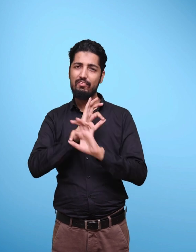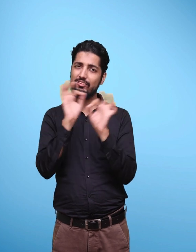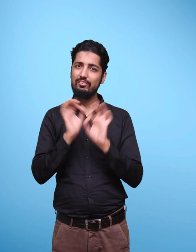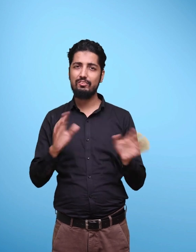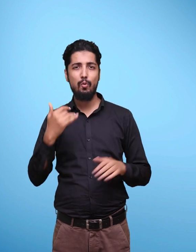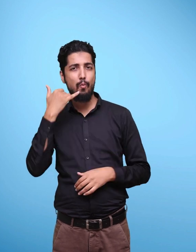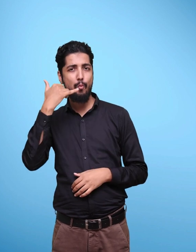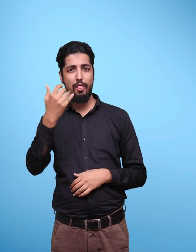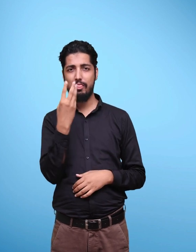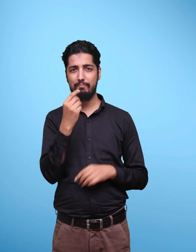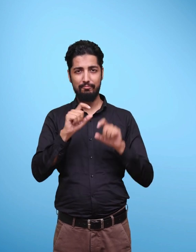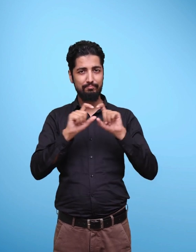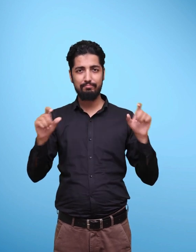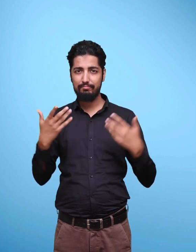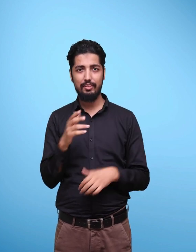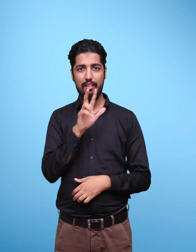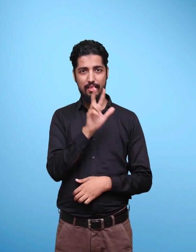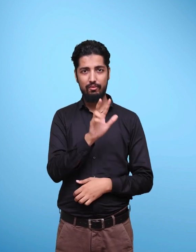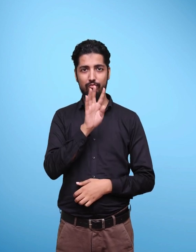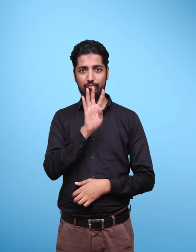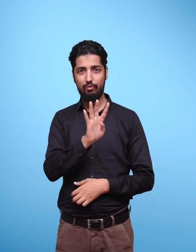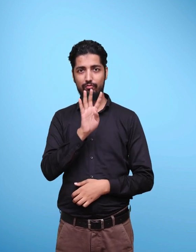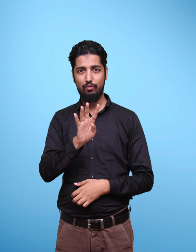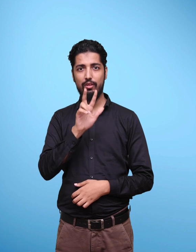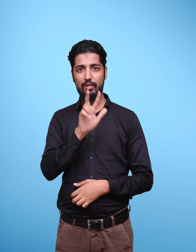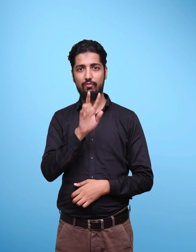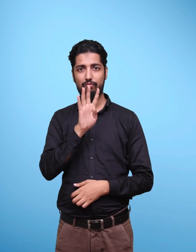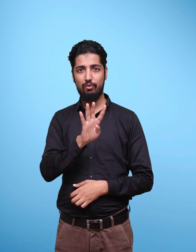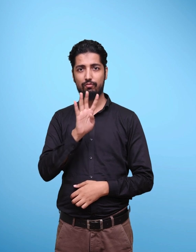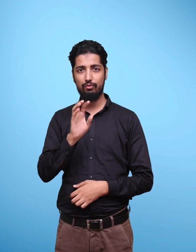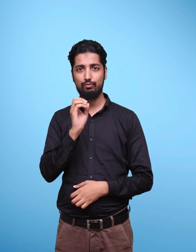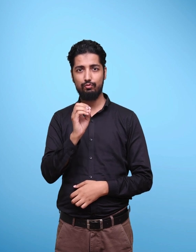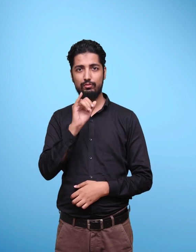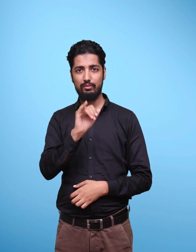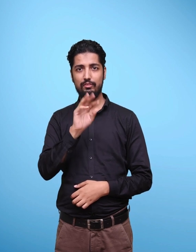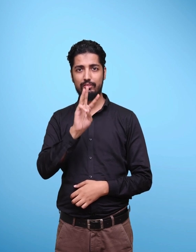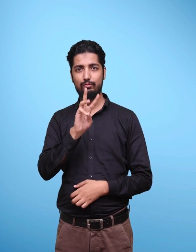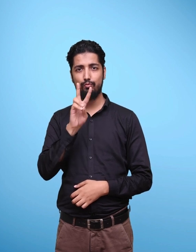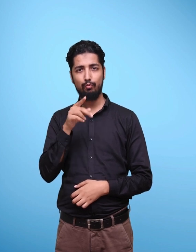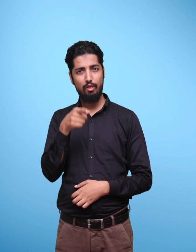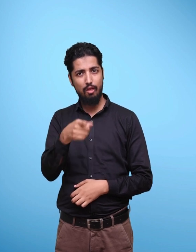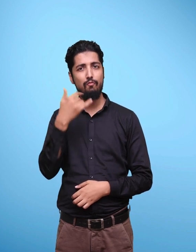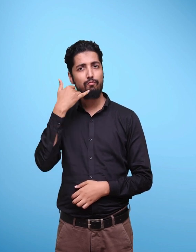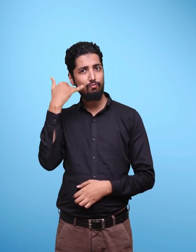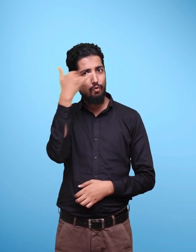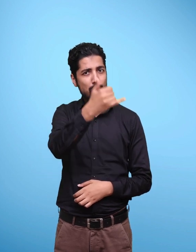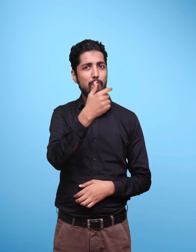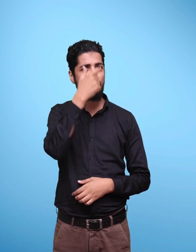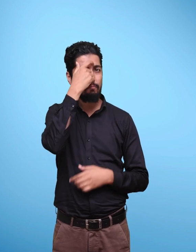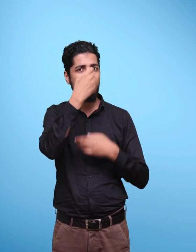Call 844-844-0632